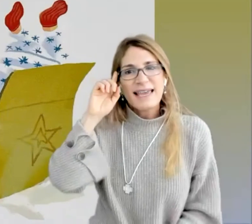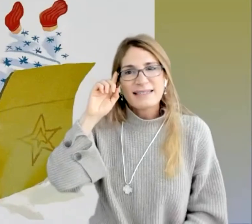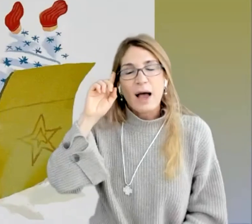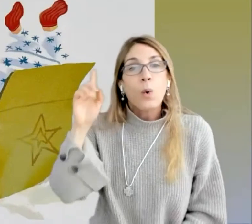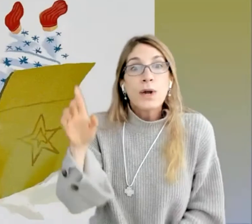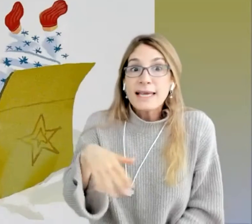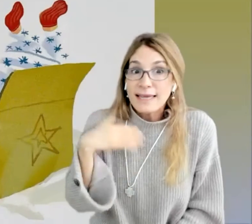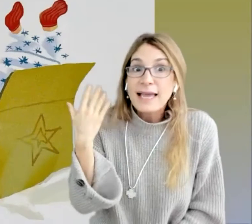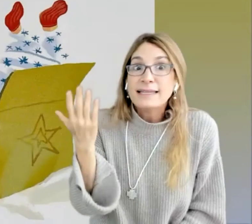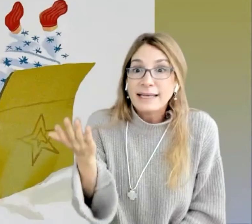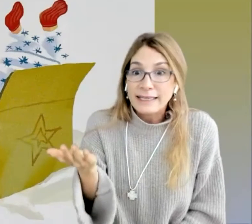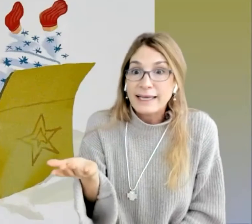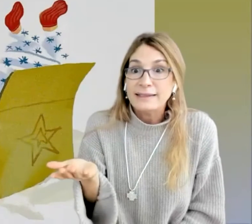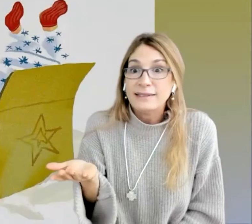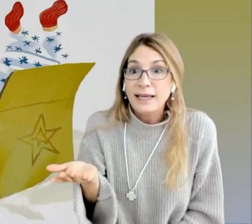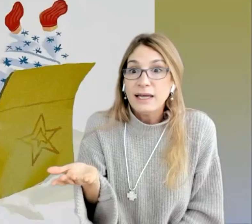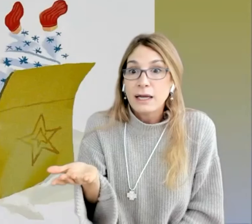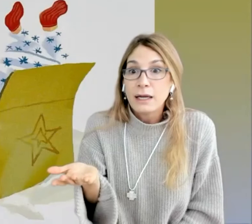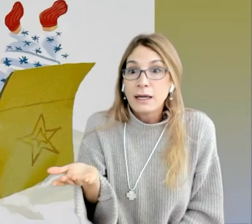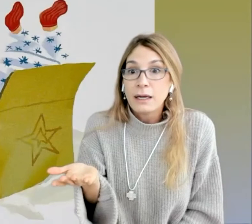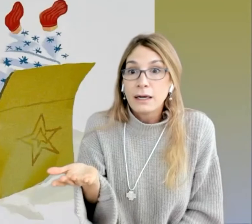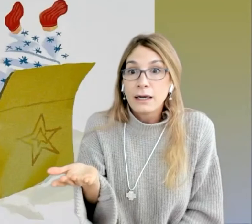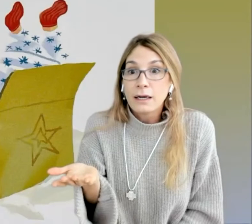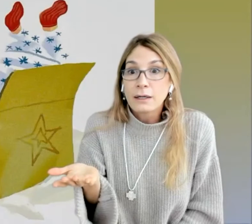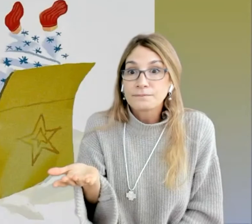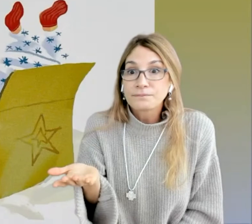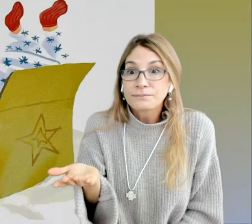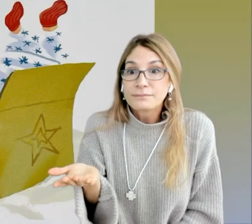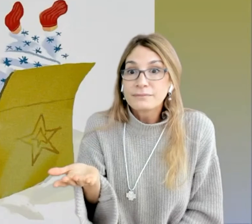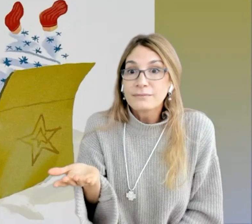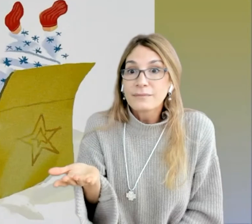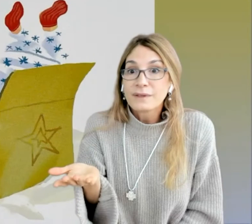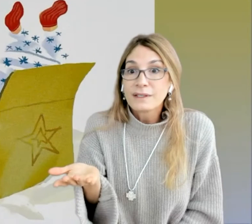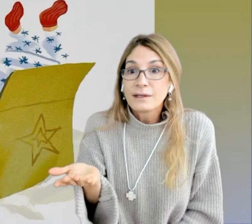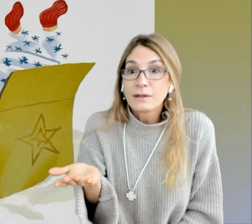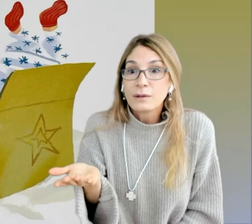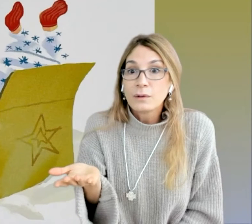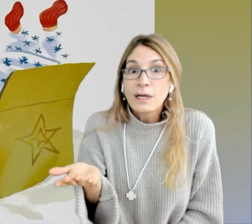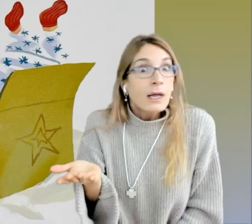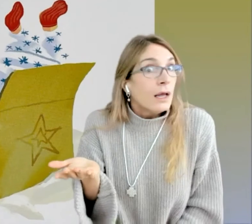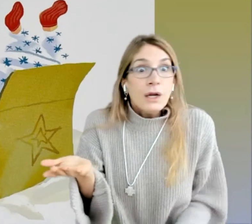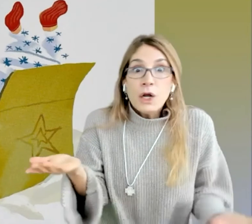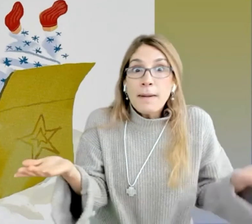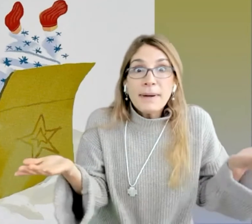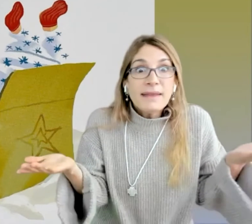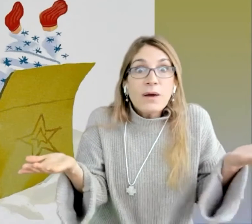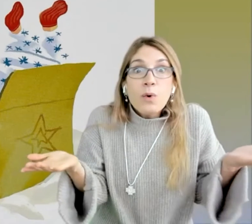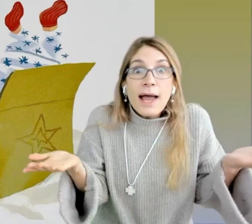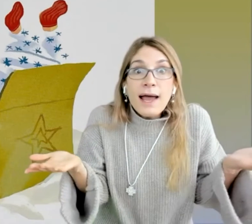esa una idea inteligente? No, porque no va a aprender a jugar. ¡No va a aprender a jugar!